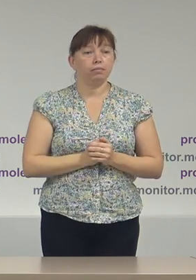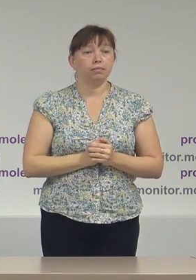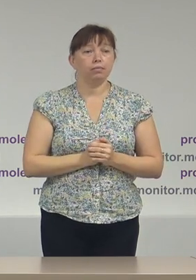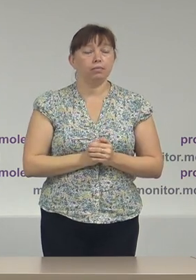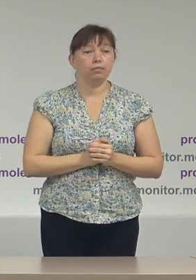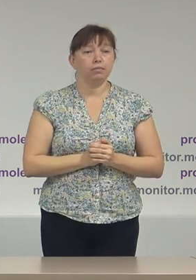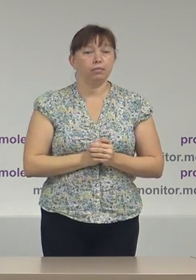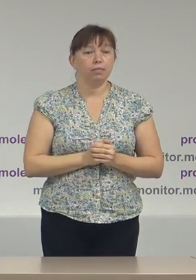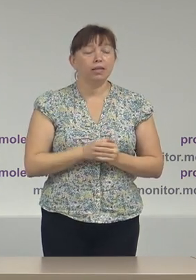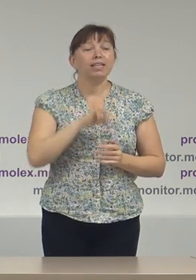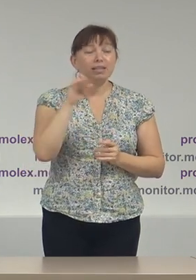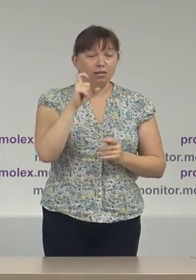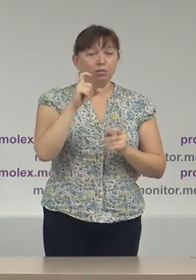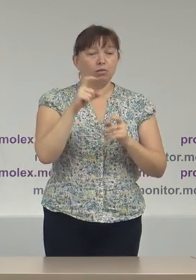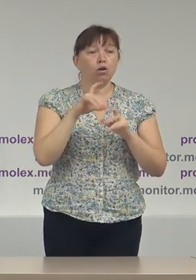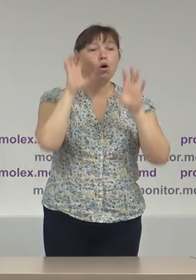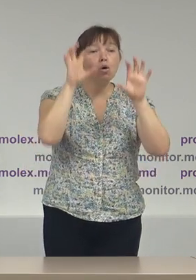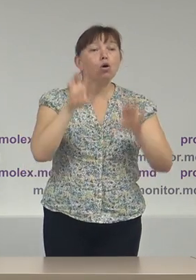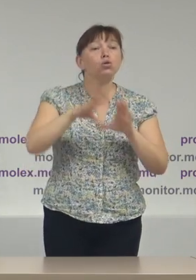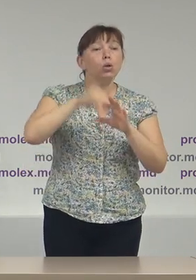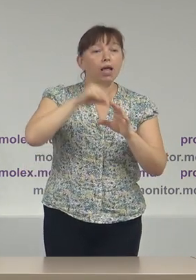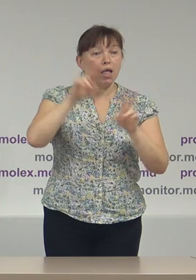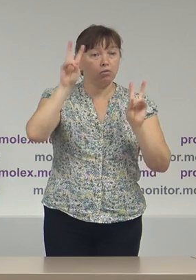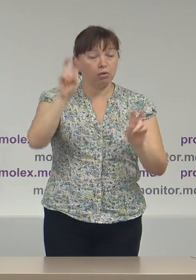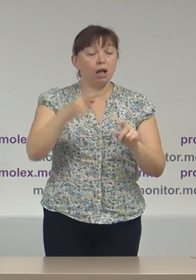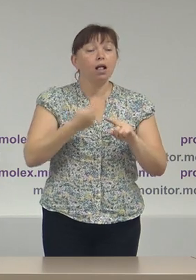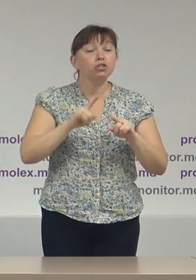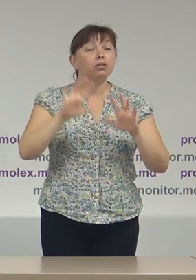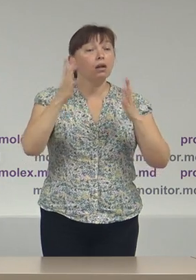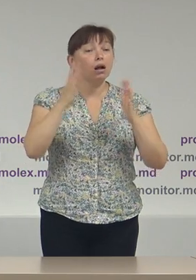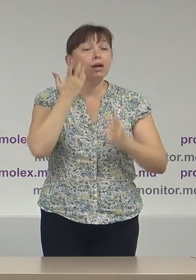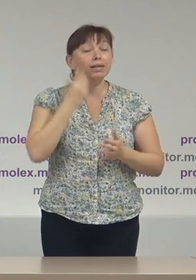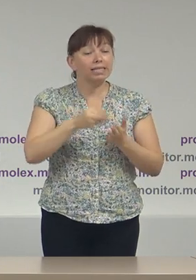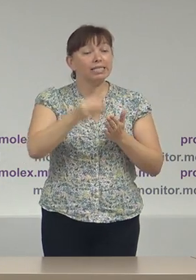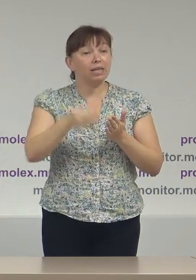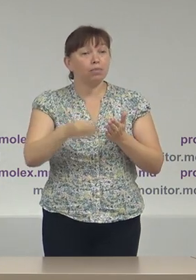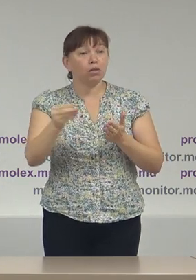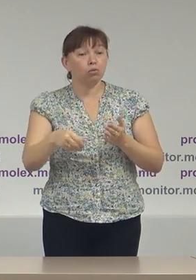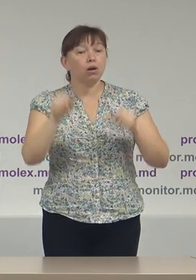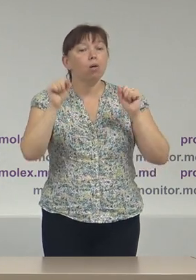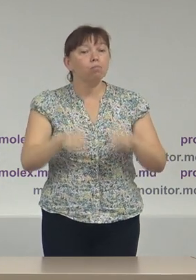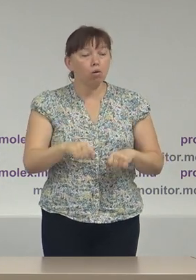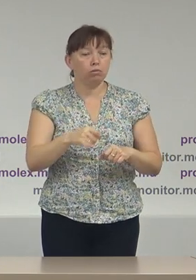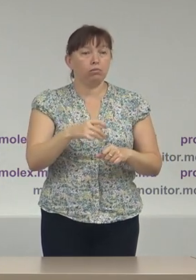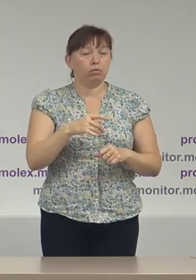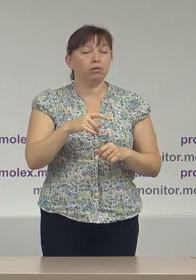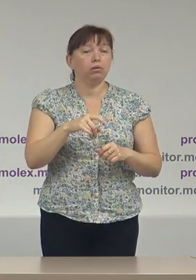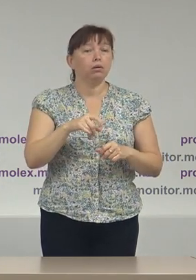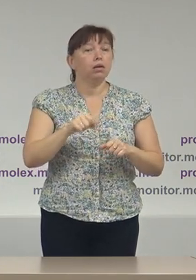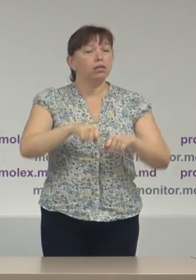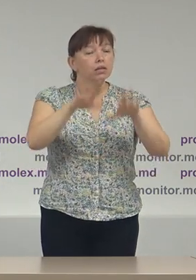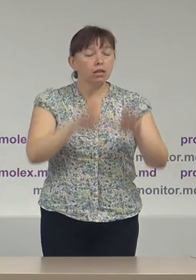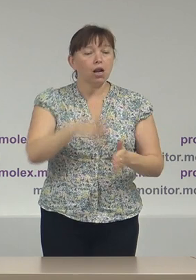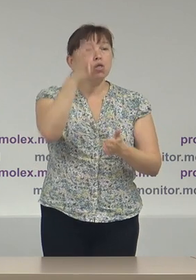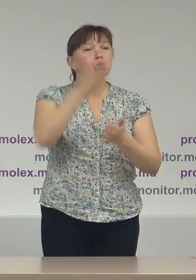din codul electoral acele cazuri când semnăturile pot fi declarate nule sau